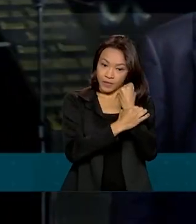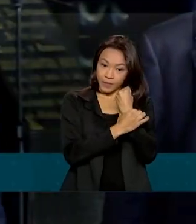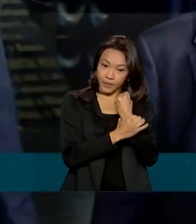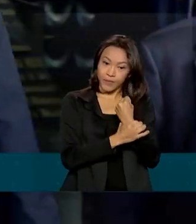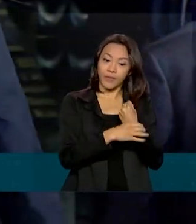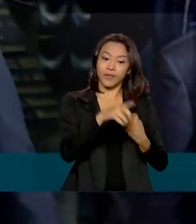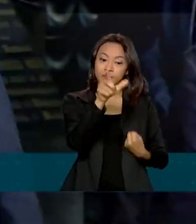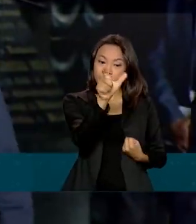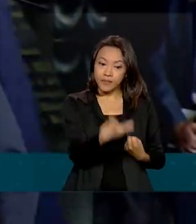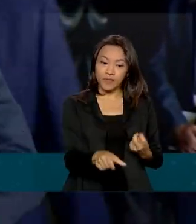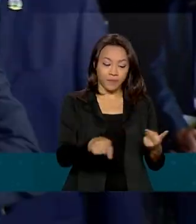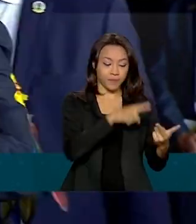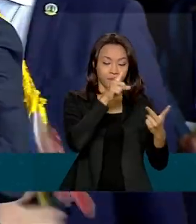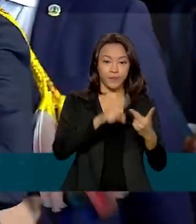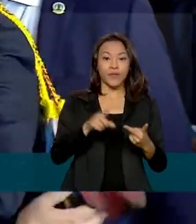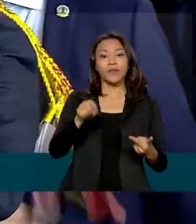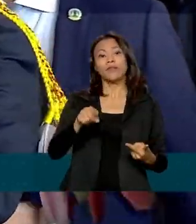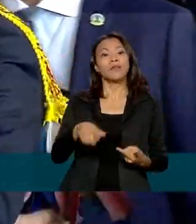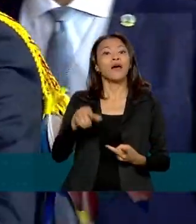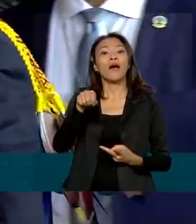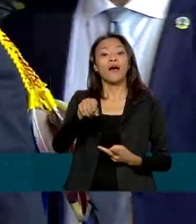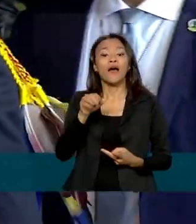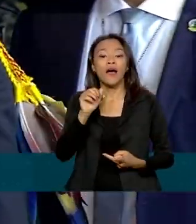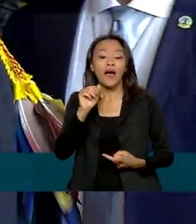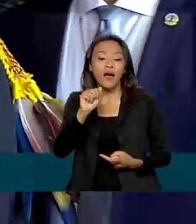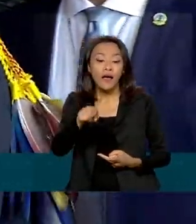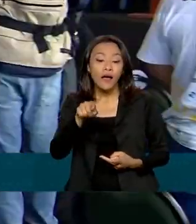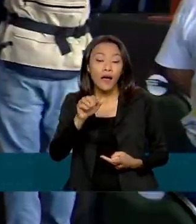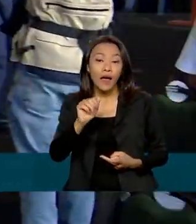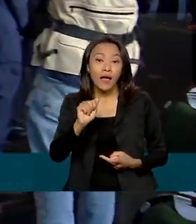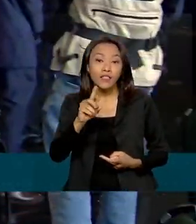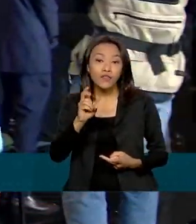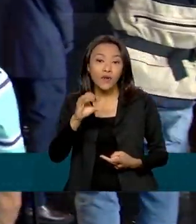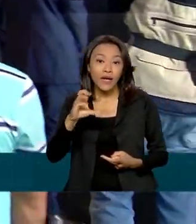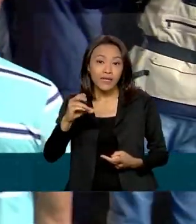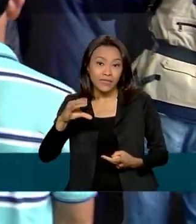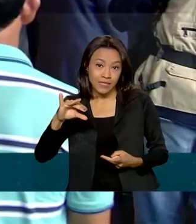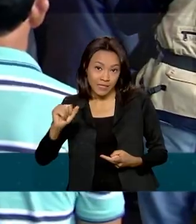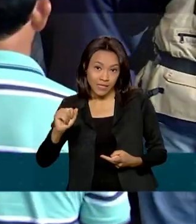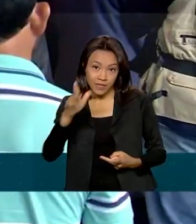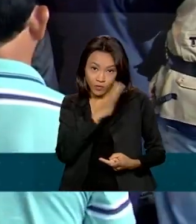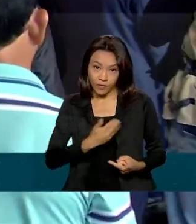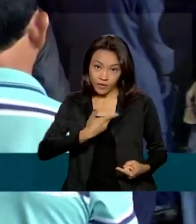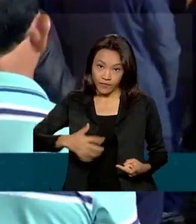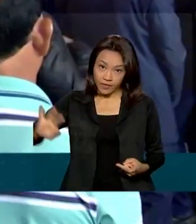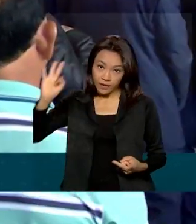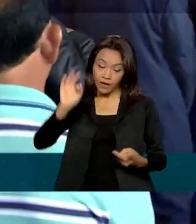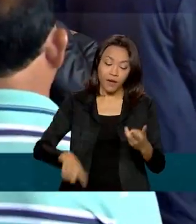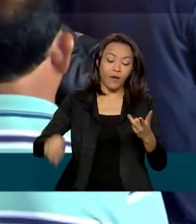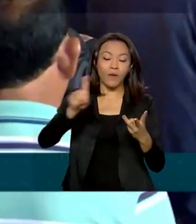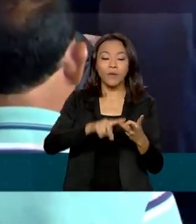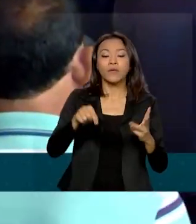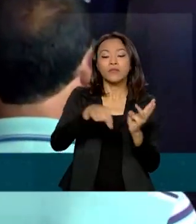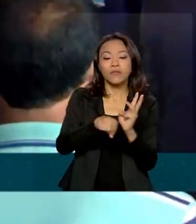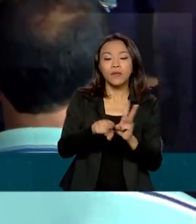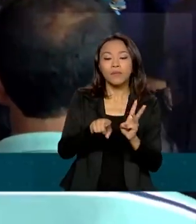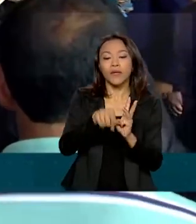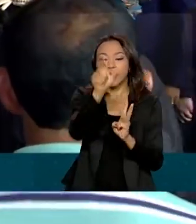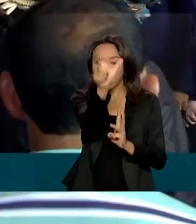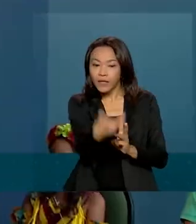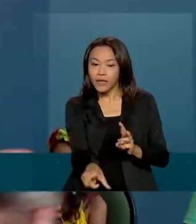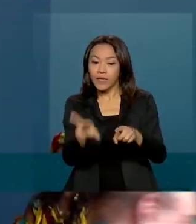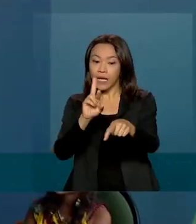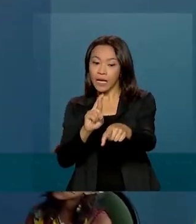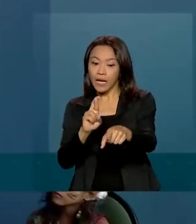Augusto Heleno, da Advocacia-Geral da União, Bruno Bianco, o secretário-geral da Presidência da República, Luiz Eduardo